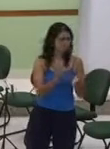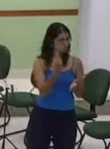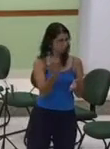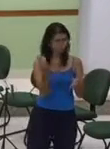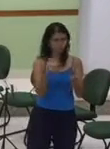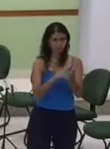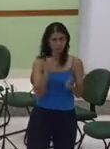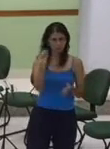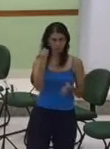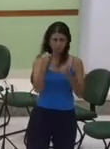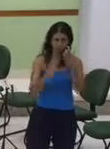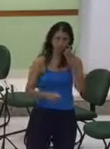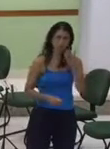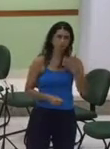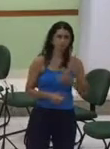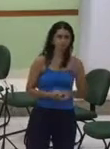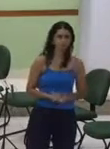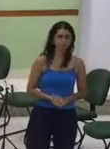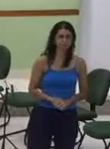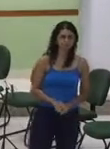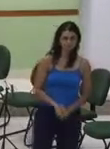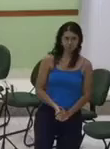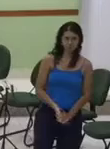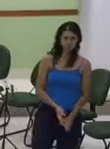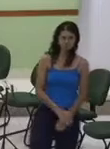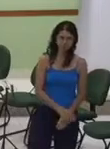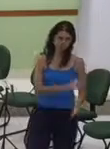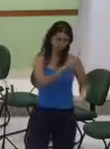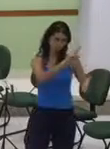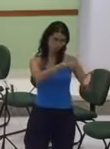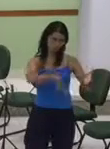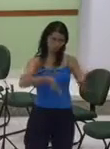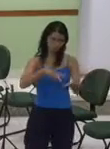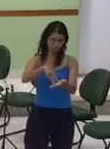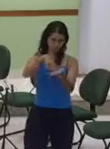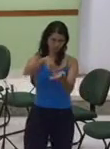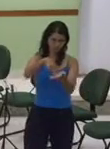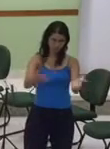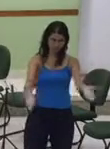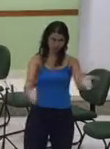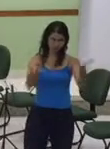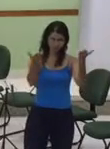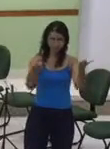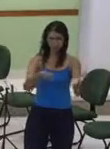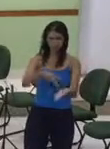mulheres vamos seguir da forma que está ali, vamos nos colocar em pé irmãos, aqueles que puderem